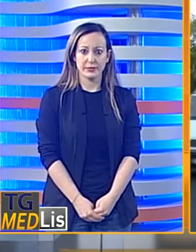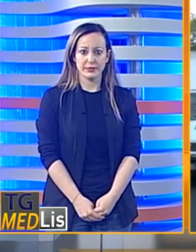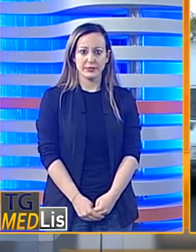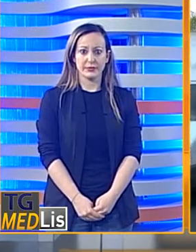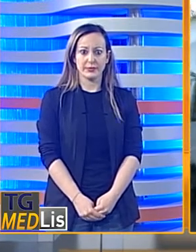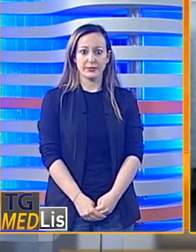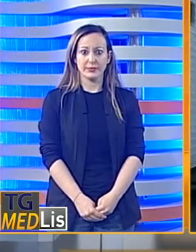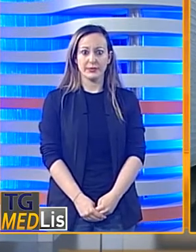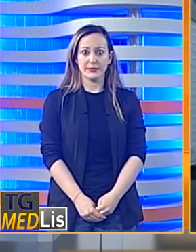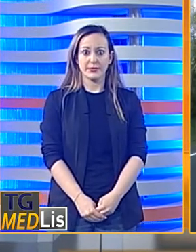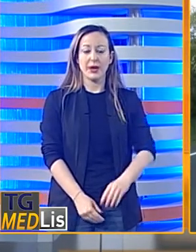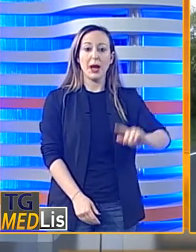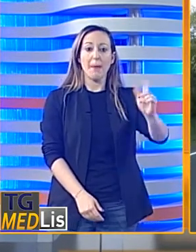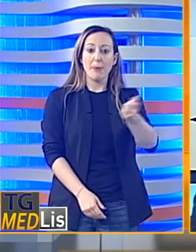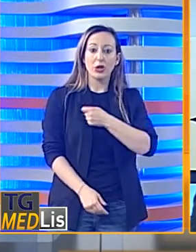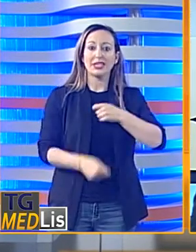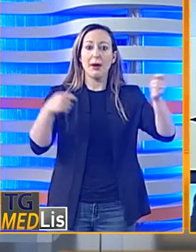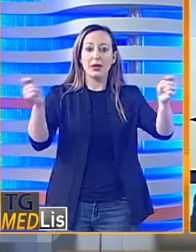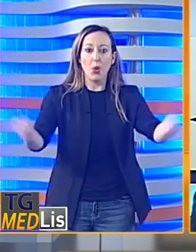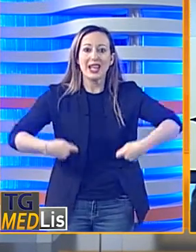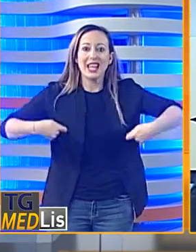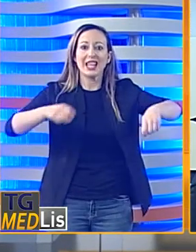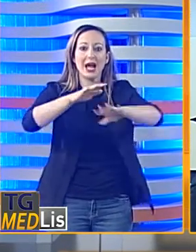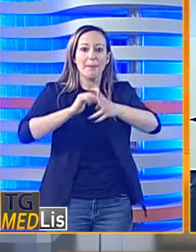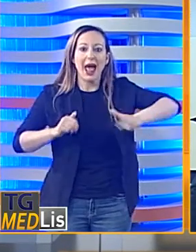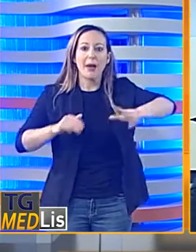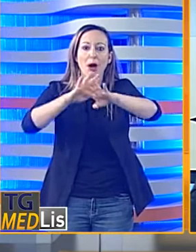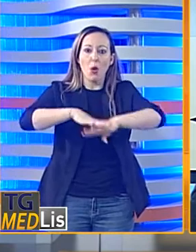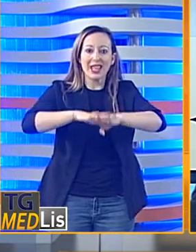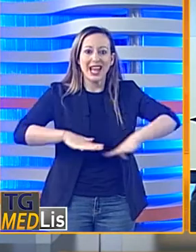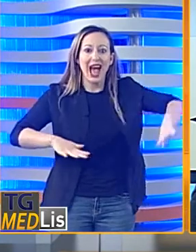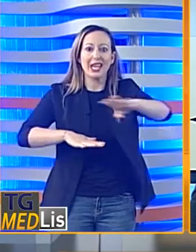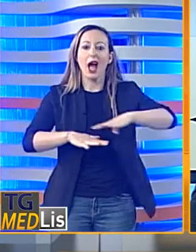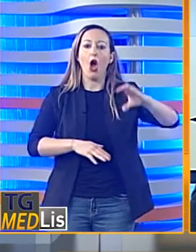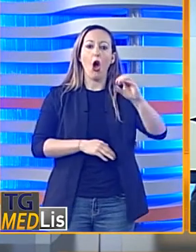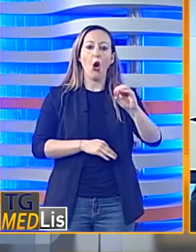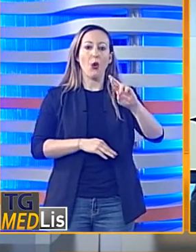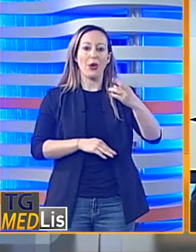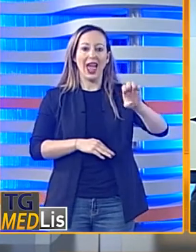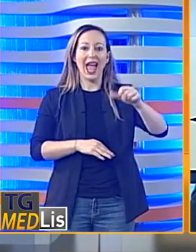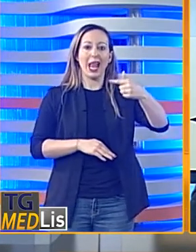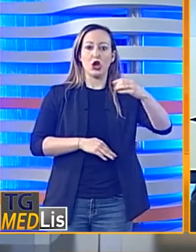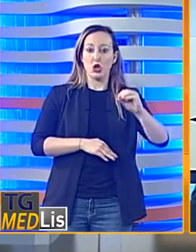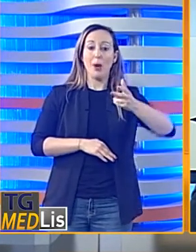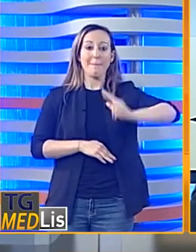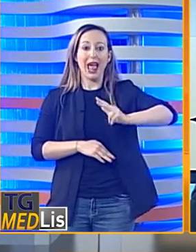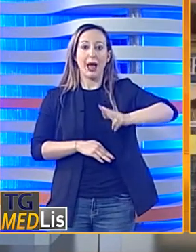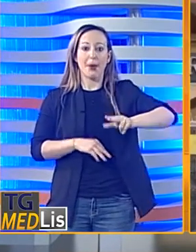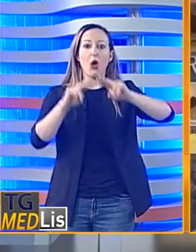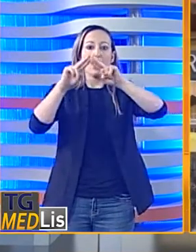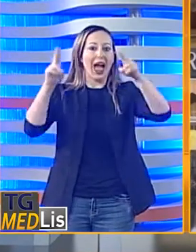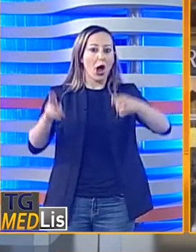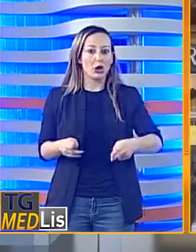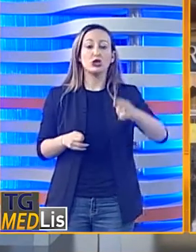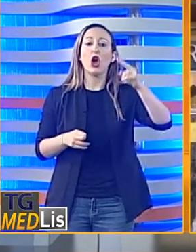sequestrati 4.000 euro. La polizia di Palermo ha sequestrato nel quartiere Oreto una